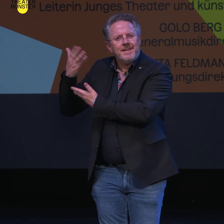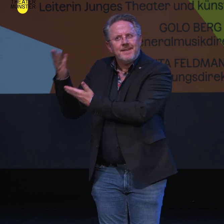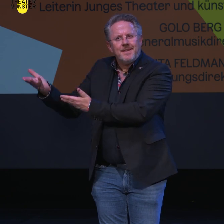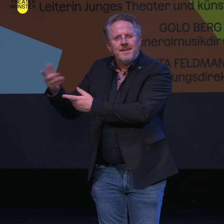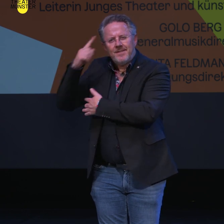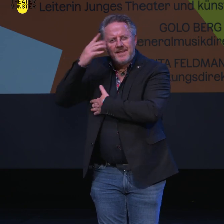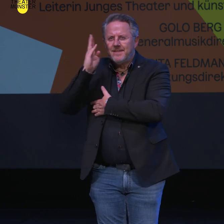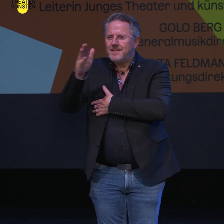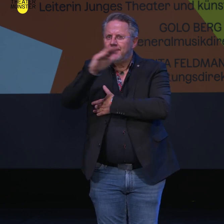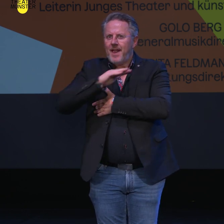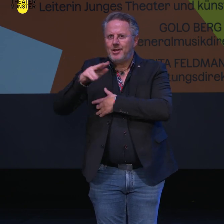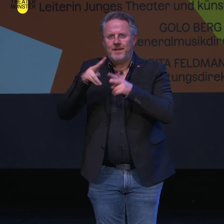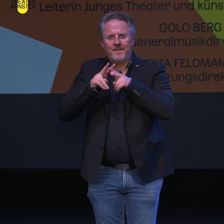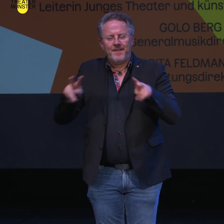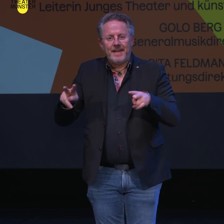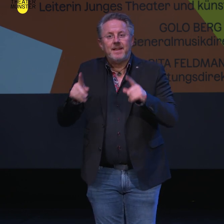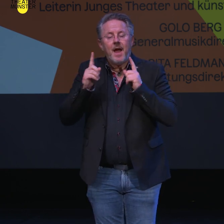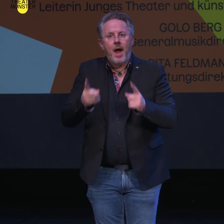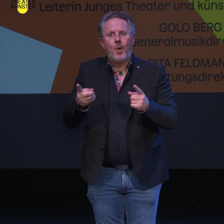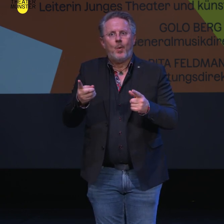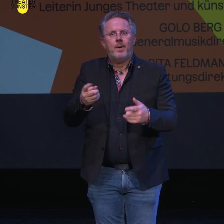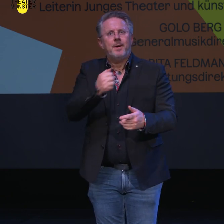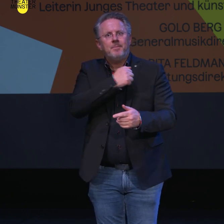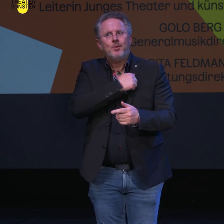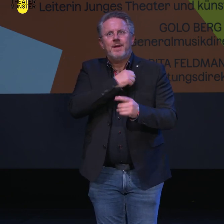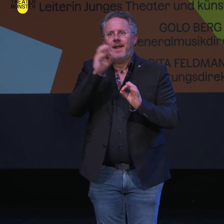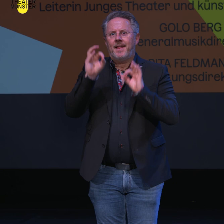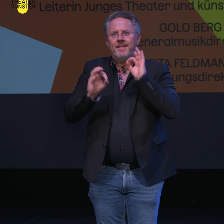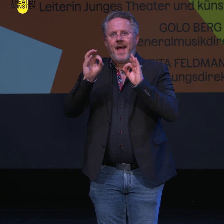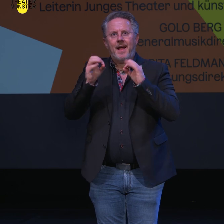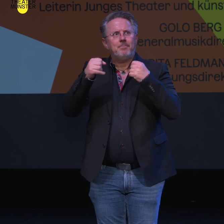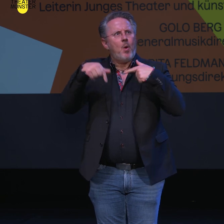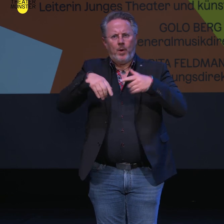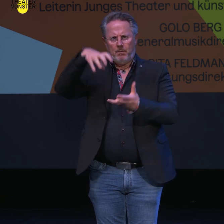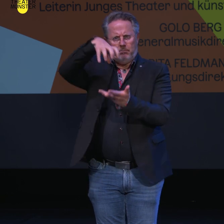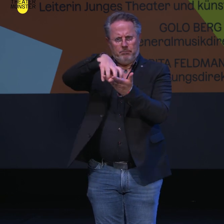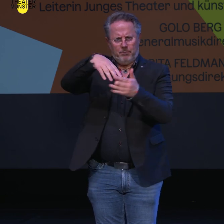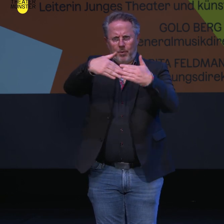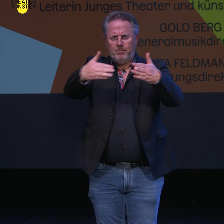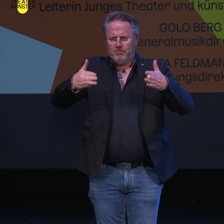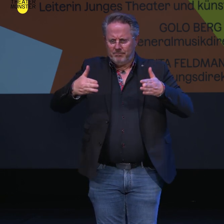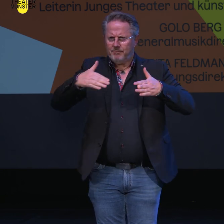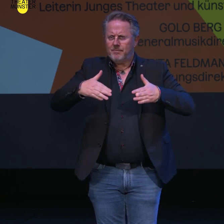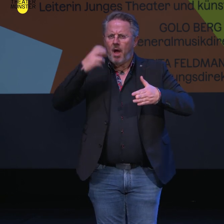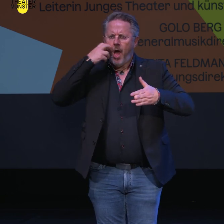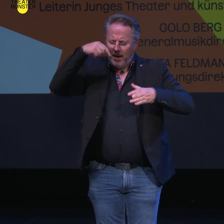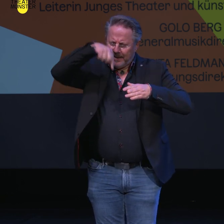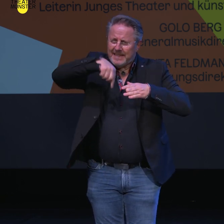westfälischen Frieden hervorgebracht haben. Und der mutige Theaterbau, schräg auf die Kreuzung gestellt, der mit der Ruine im Hof Geschichte,